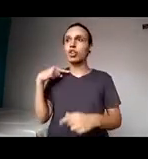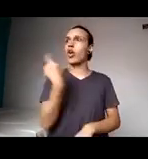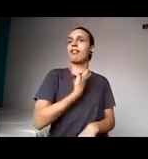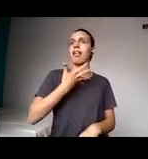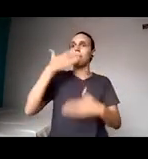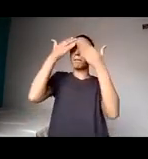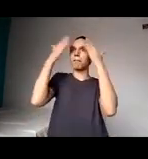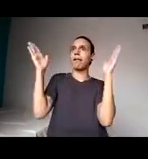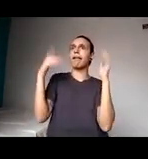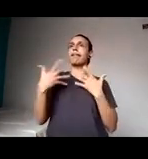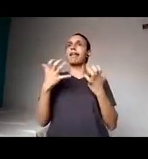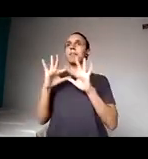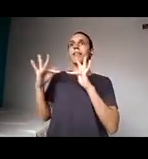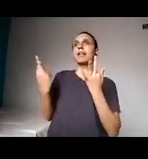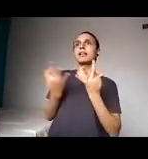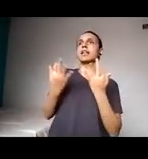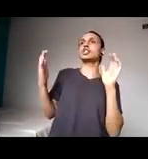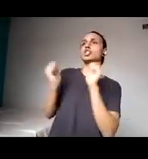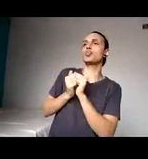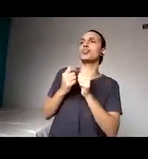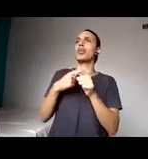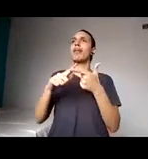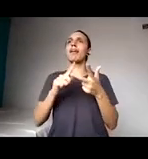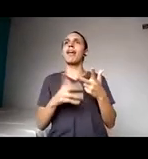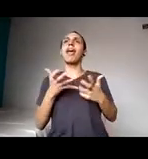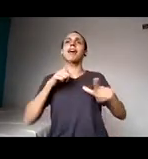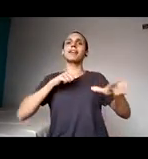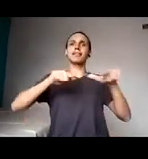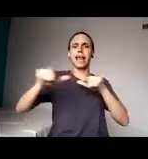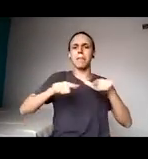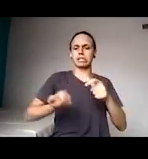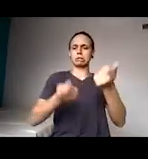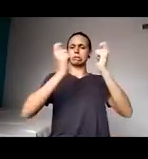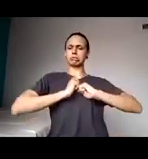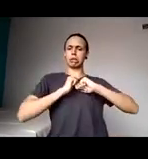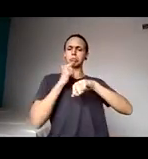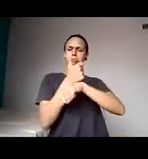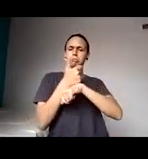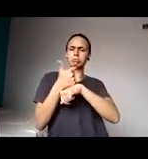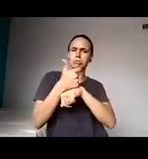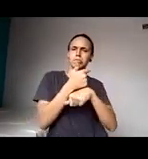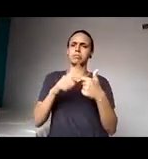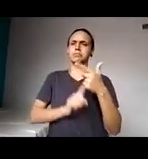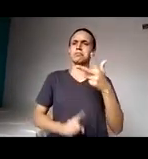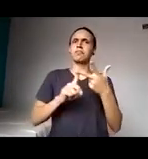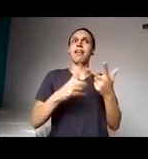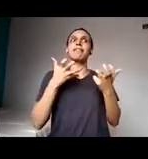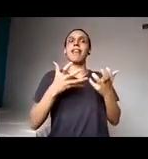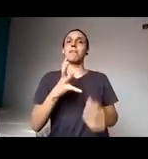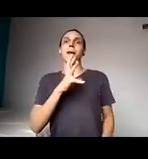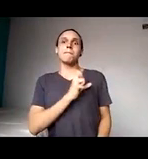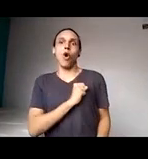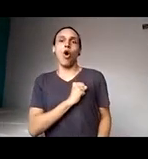família do nosso lado, queremos ter um trabalho que dignifique a nossa obra, queremos ter um amor do nosso lado,